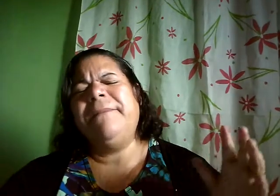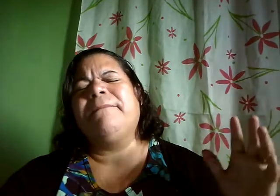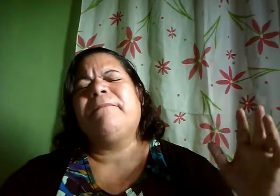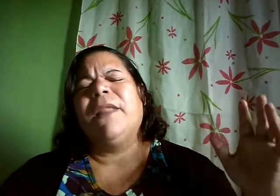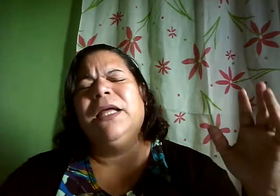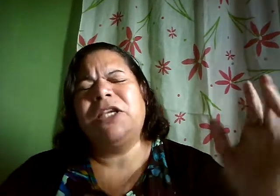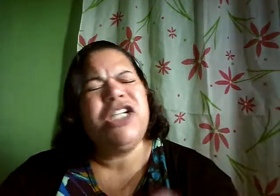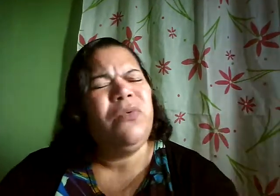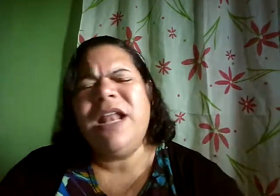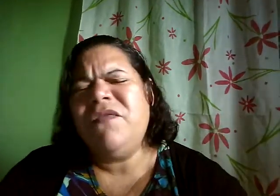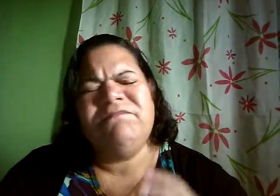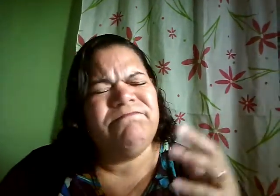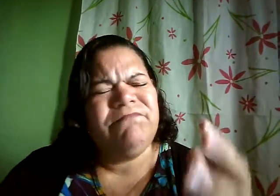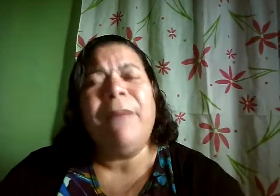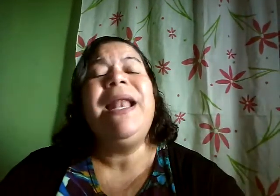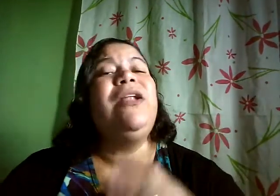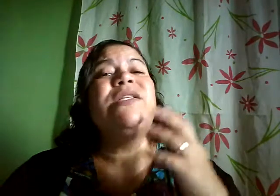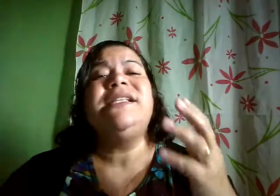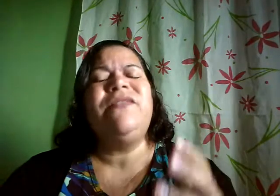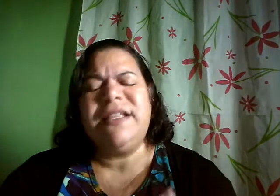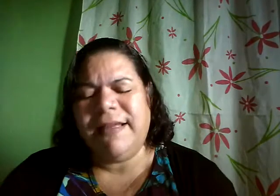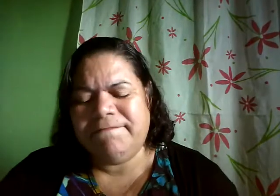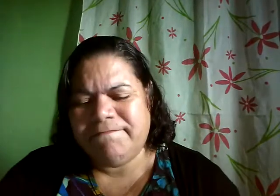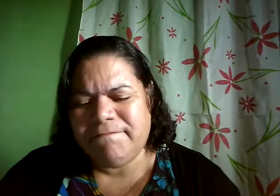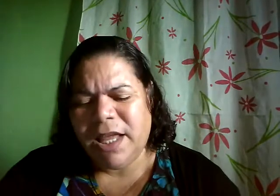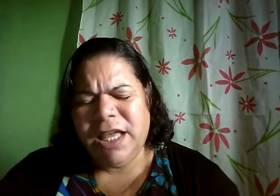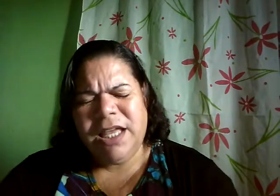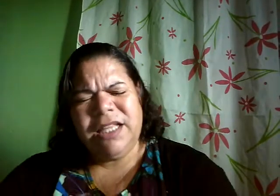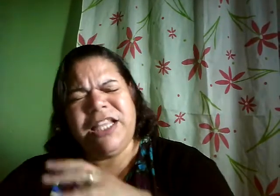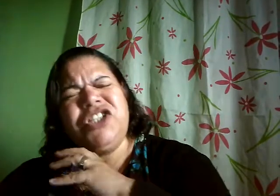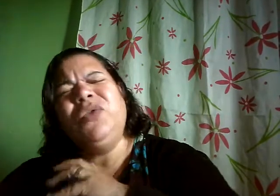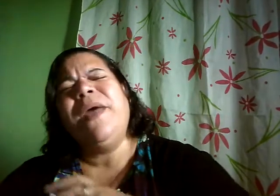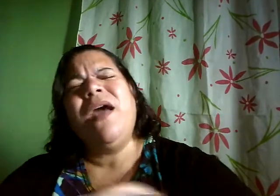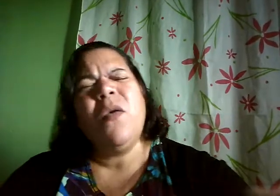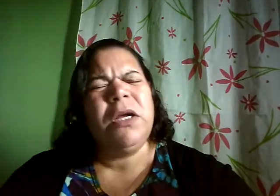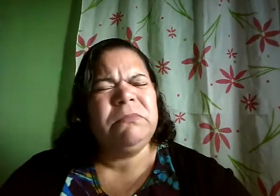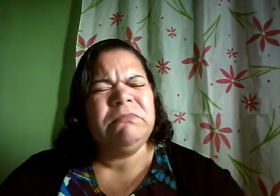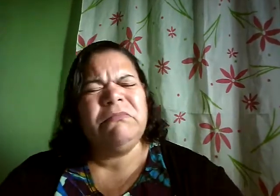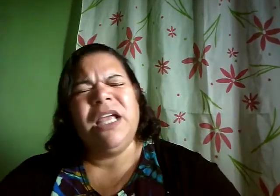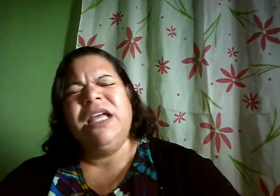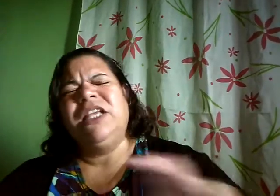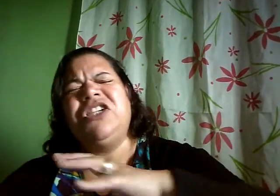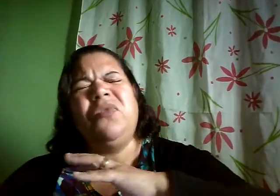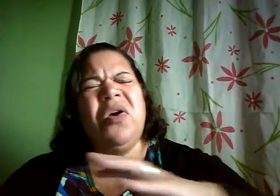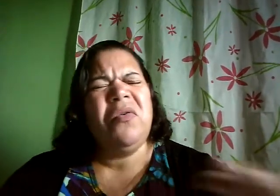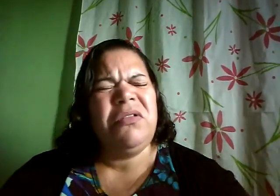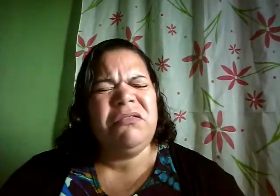deixando ele trabalhar em nossas vidas deixando eu deixando orgulho